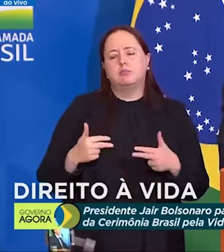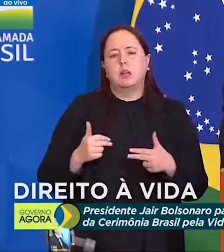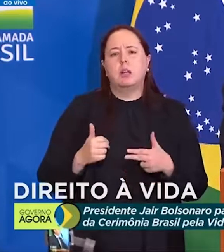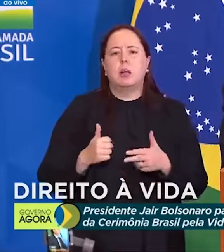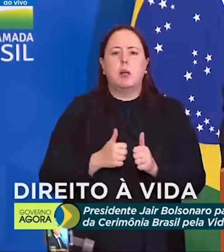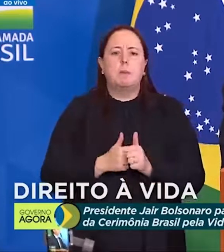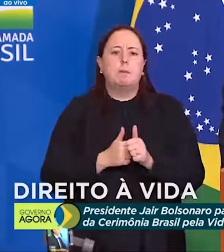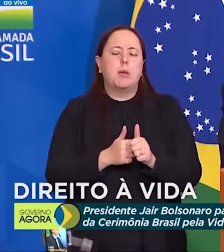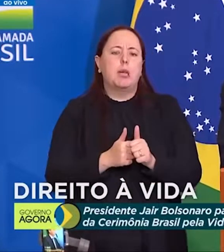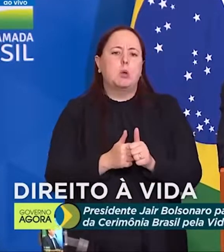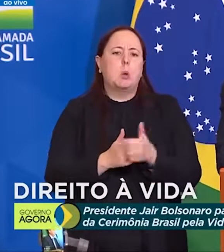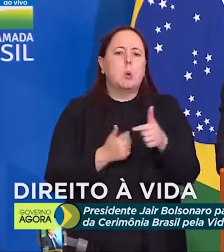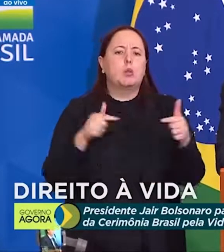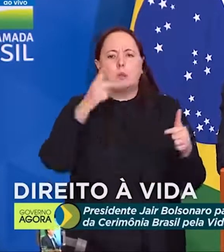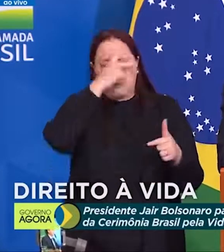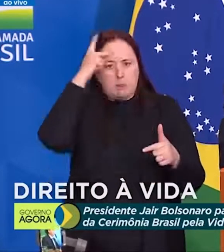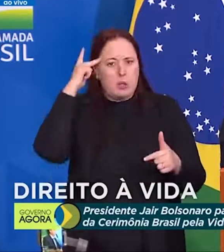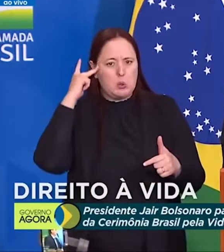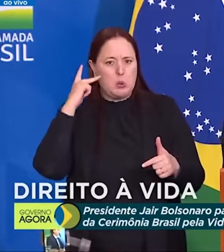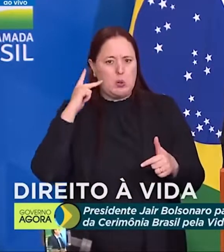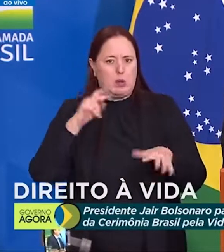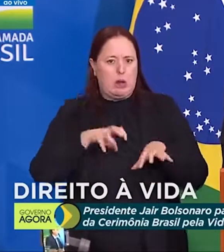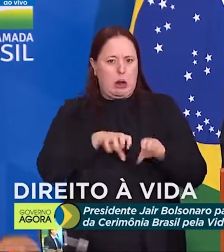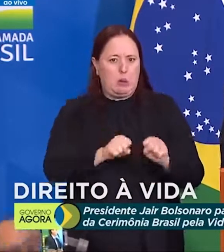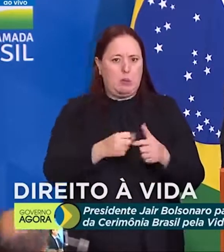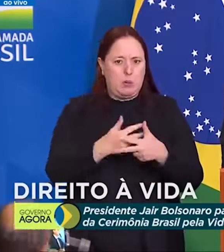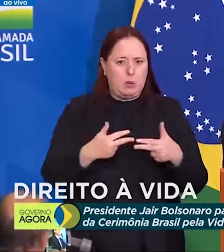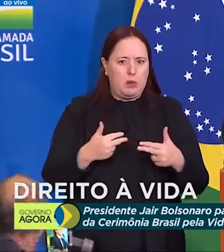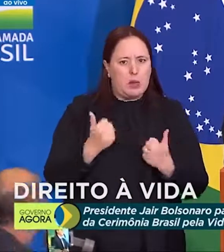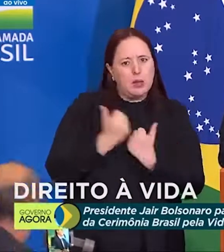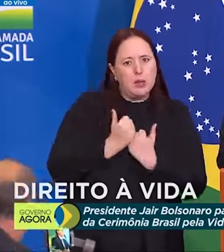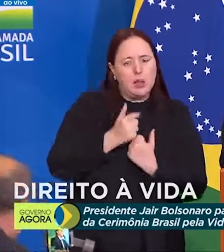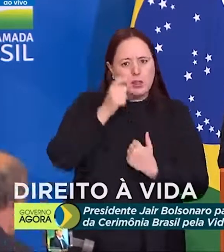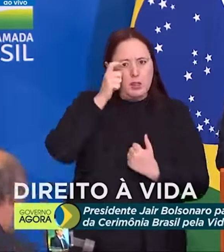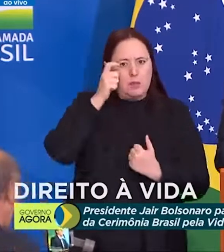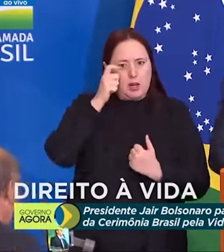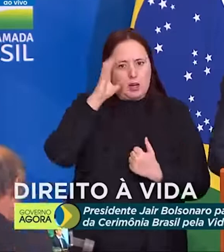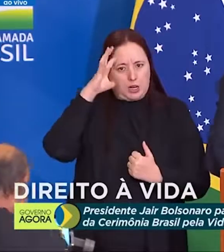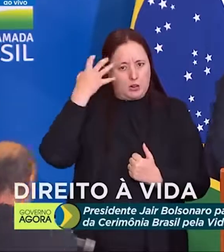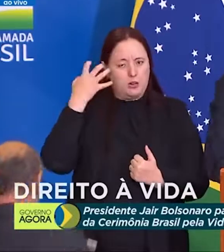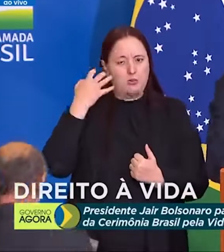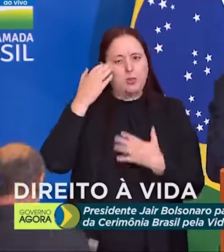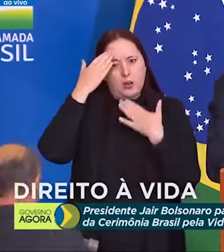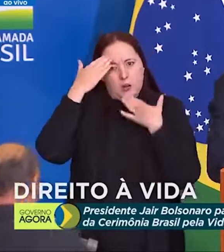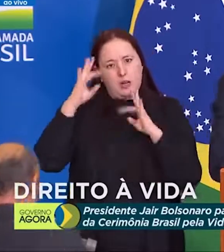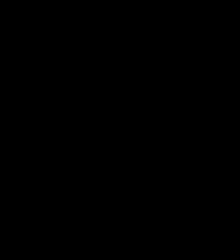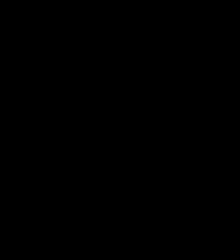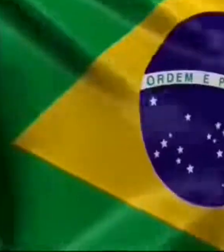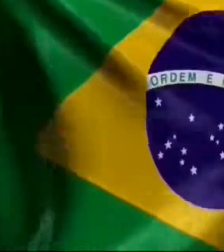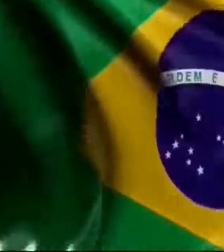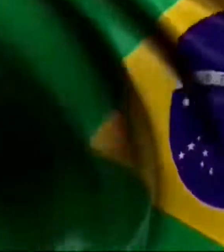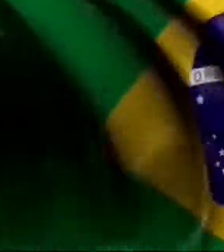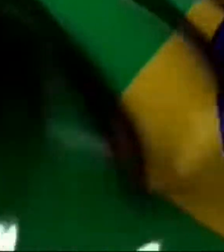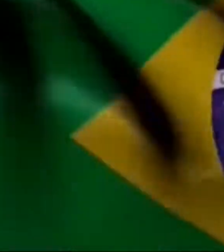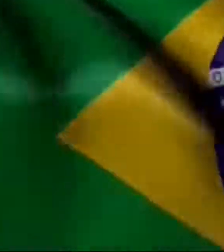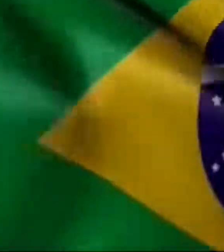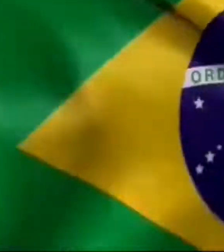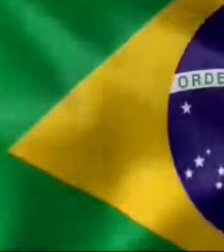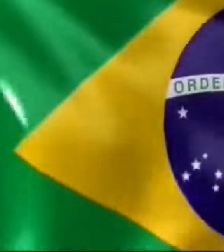voltem a ocupar o lugar que já ocupou a Damares, que ocupa atualmente a Cristiane. Muito obrigado a todos vocês. e